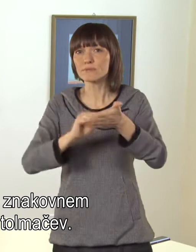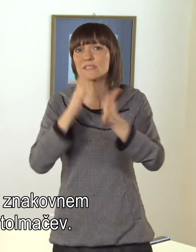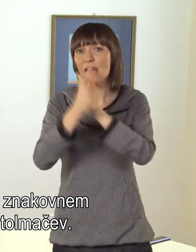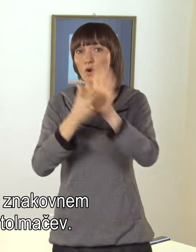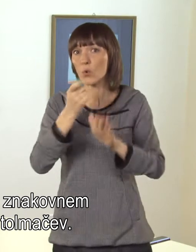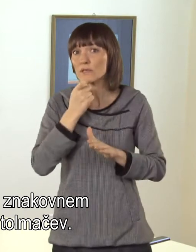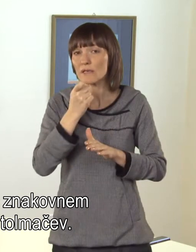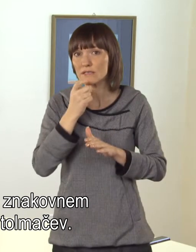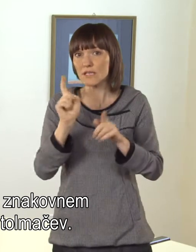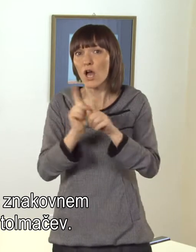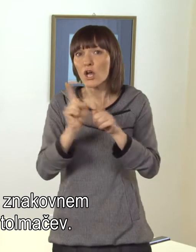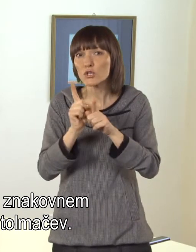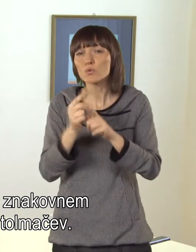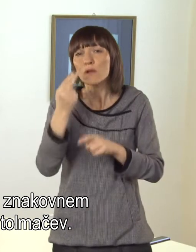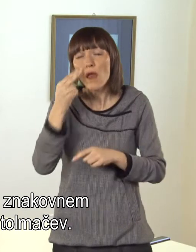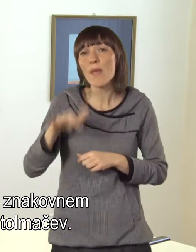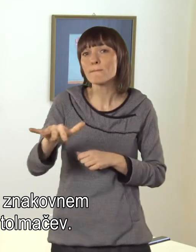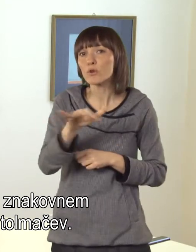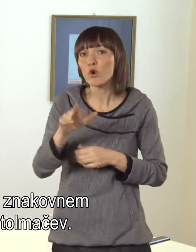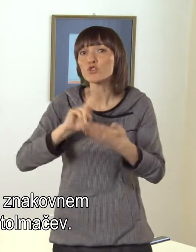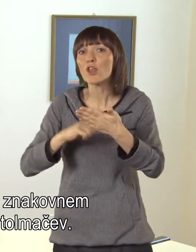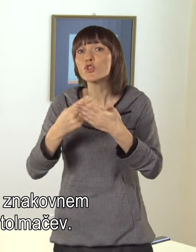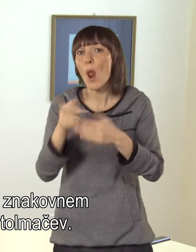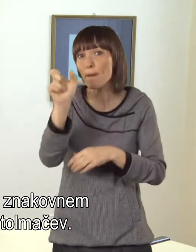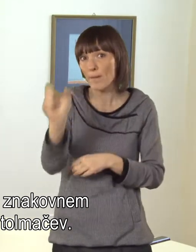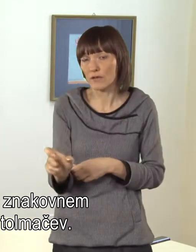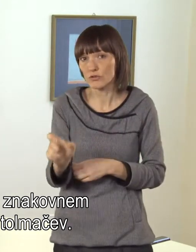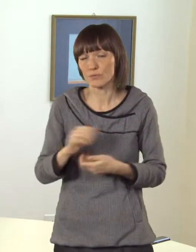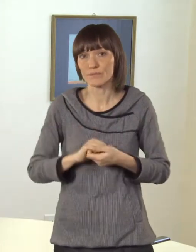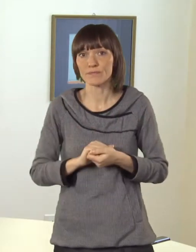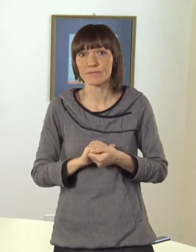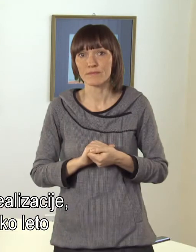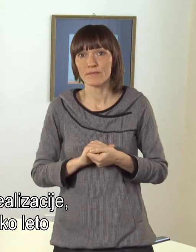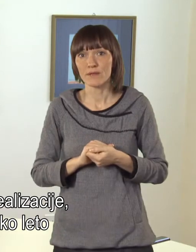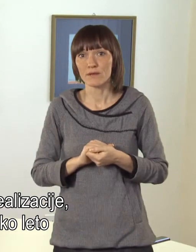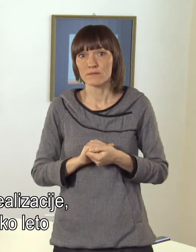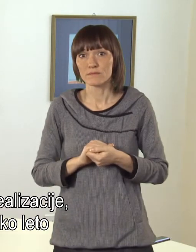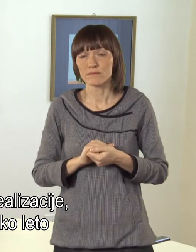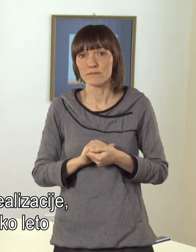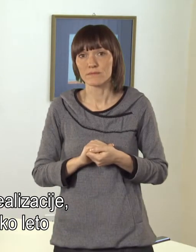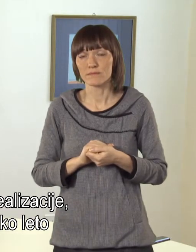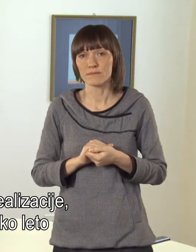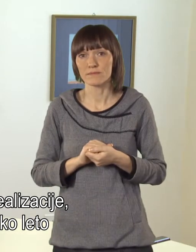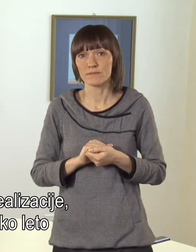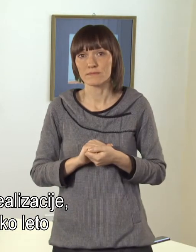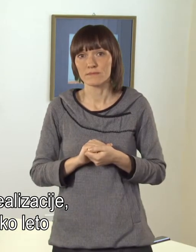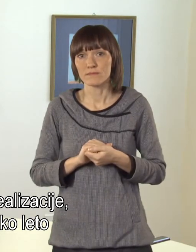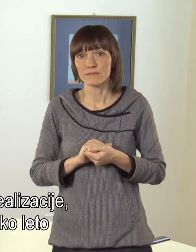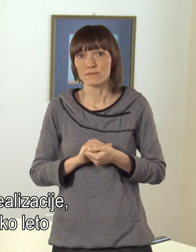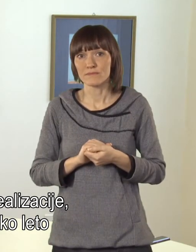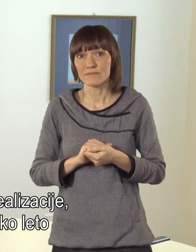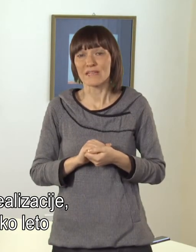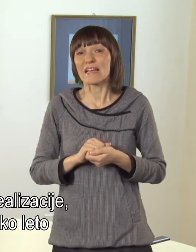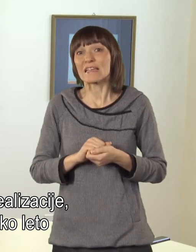znakovnem jeziku in spregovoril je tudi o področju tolmačev. Tako da od samega